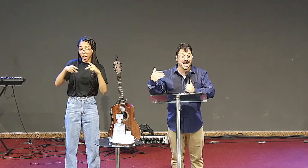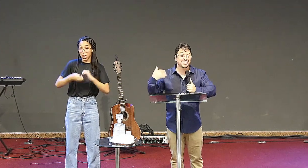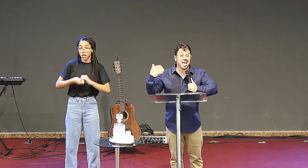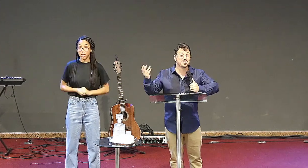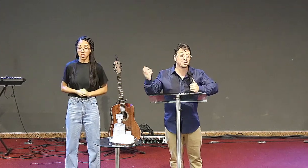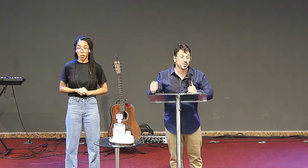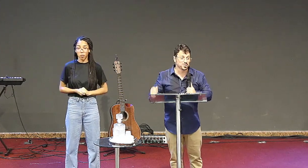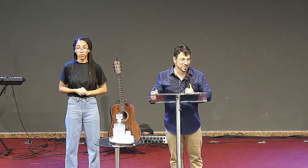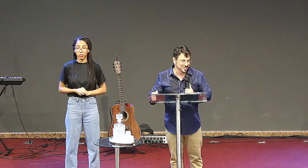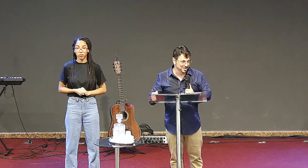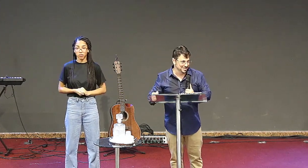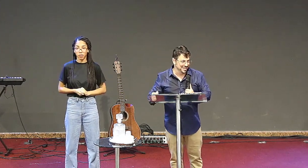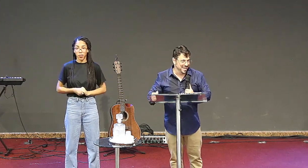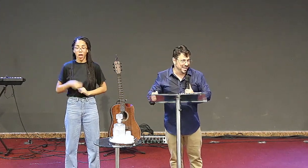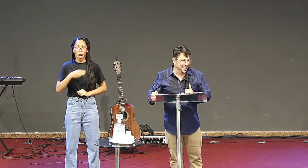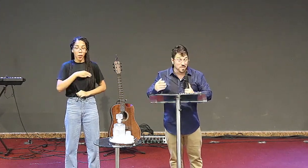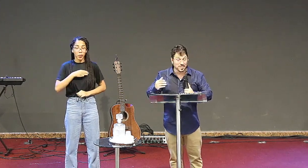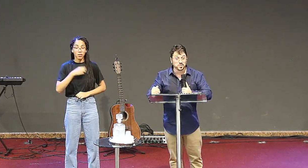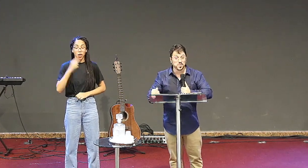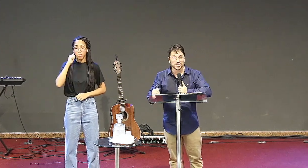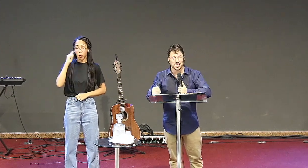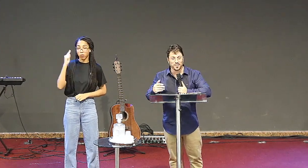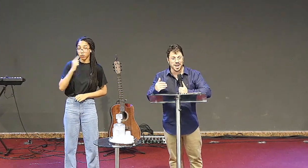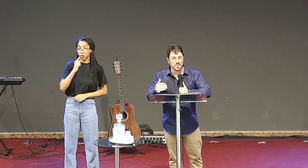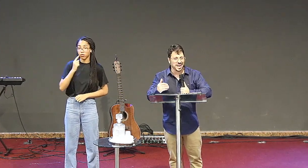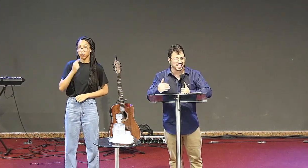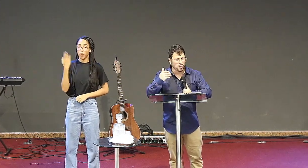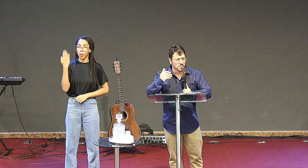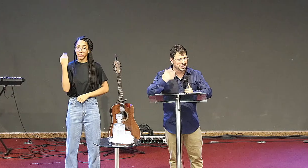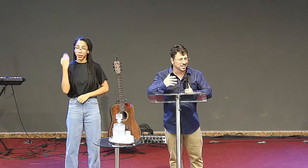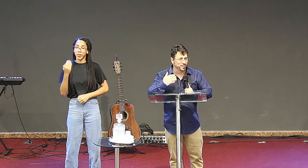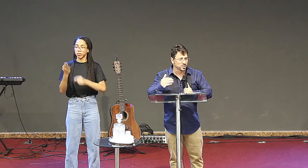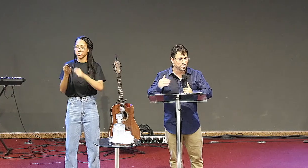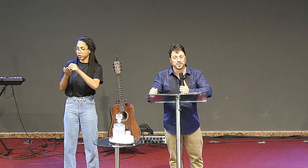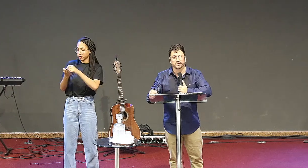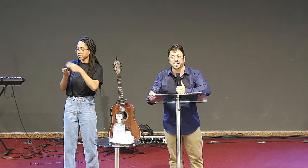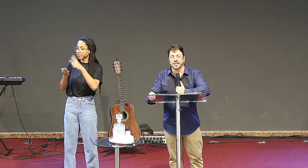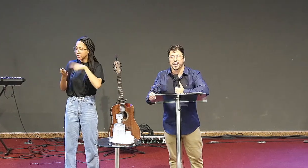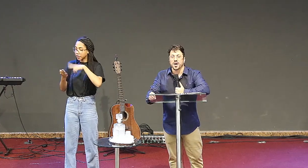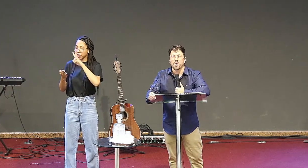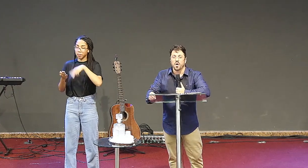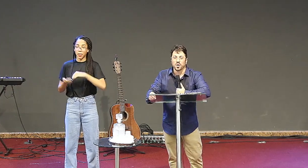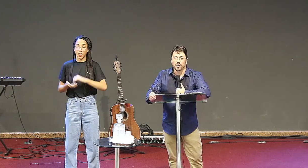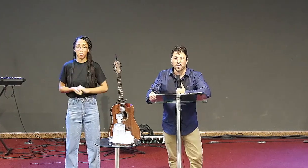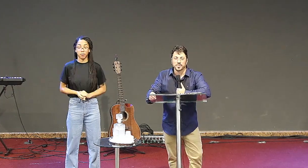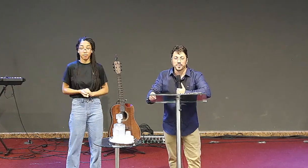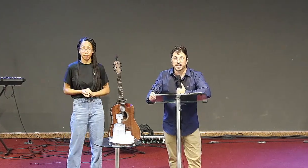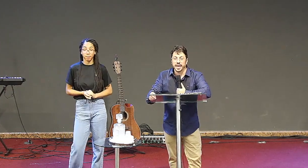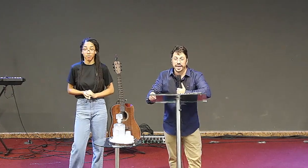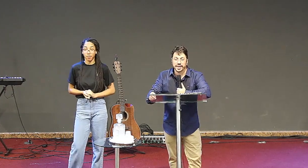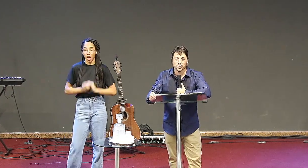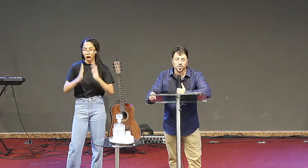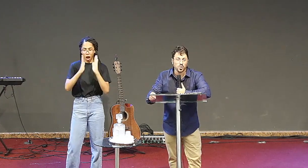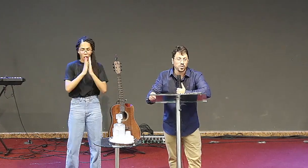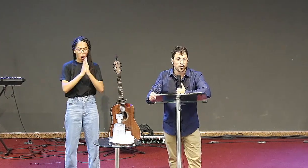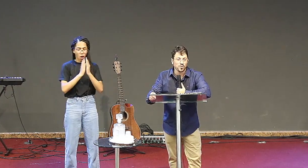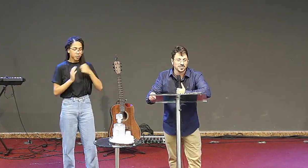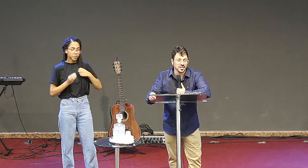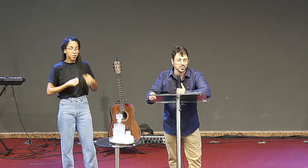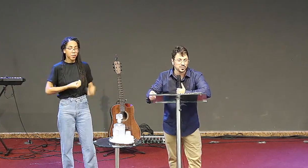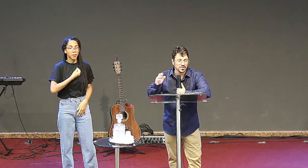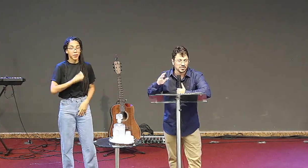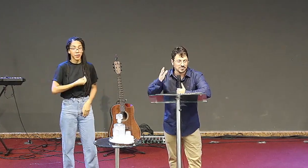igreja que recebe o esboço antes, e a minha esposa que eu virei para ela, normalmente nem faço isso e falei, olha por mim aí que eu estou